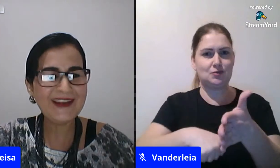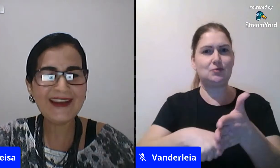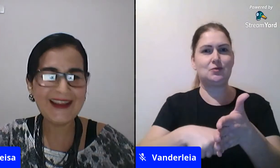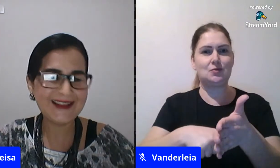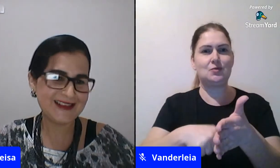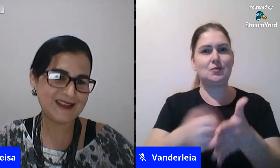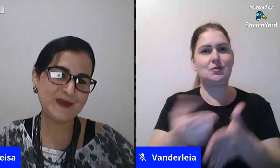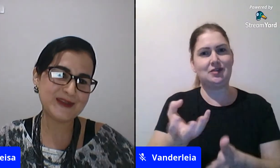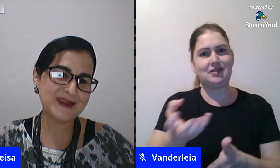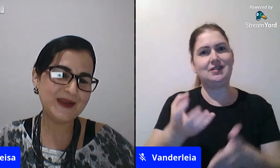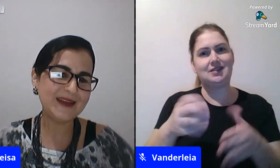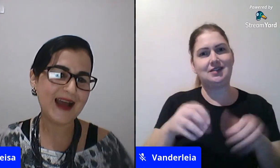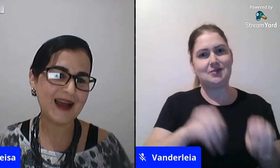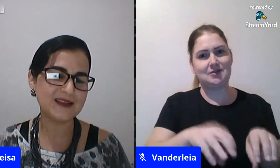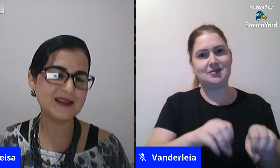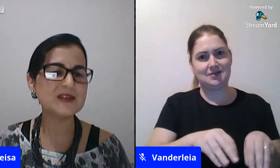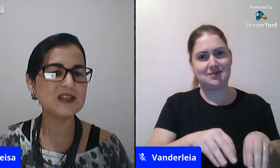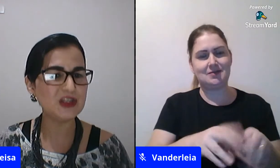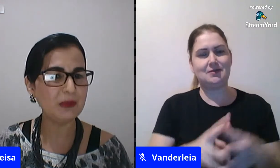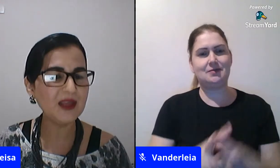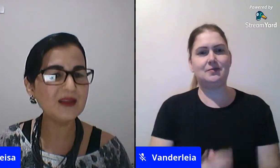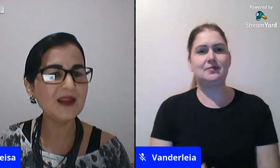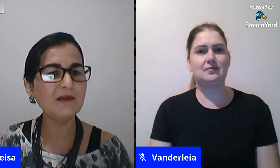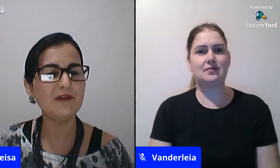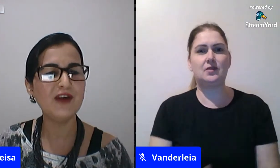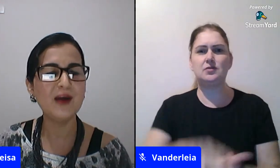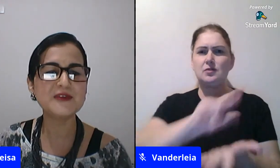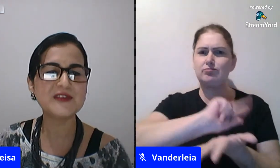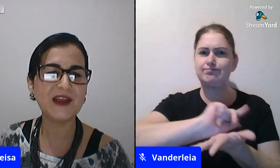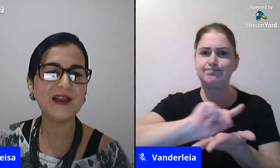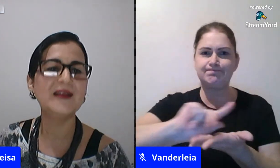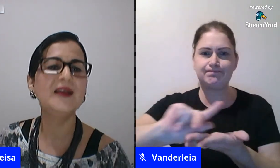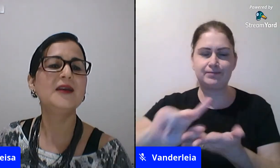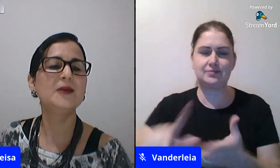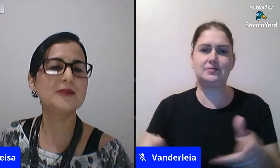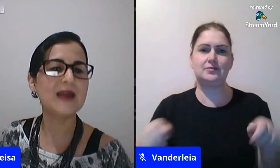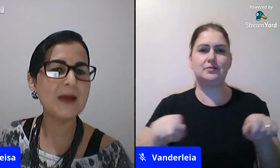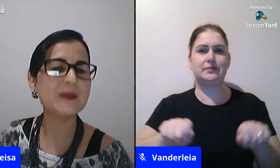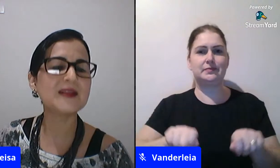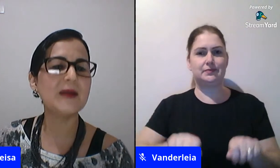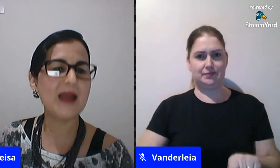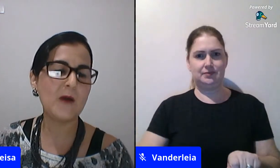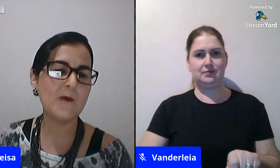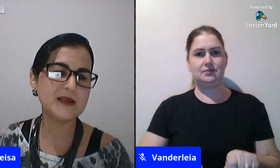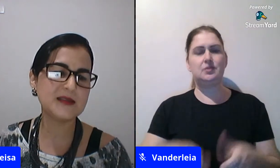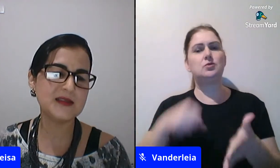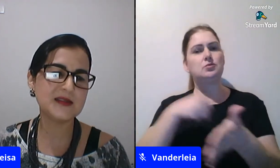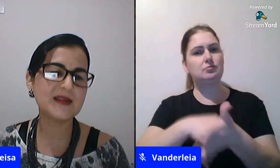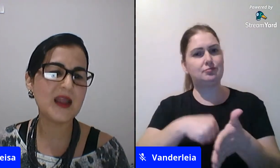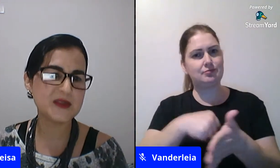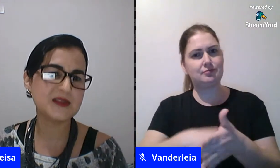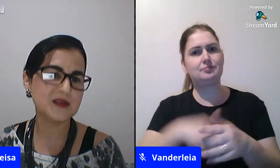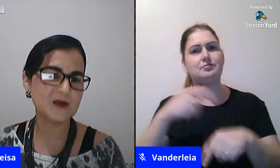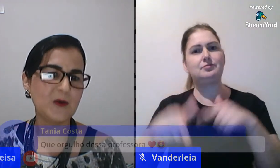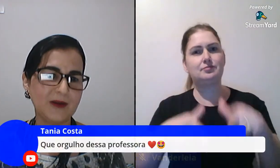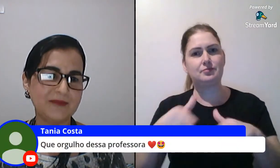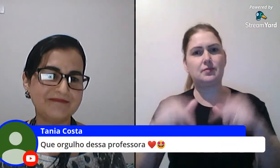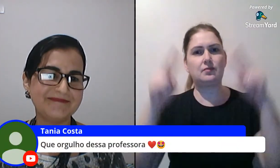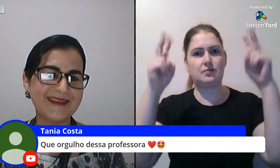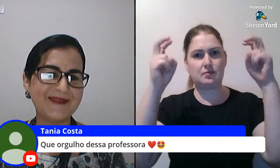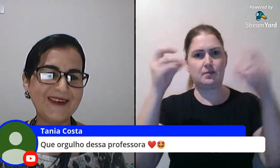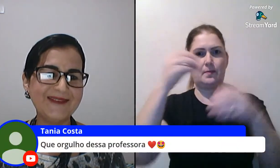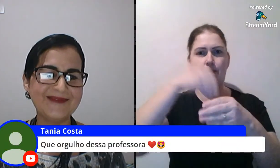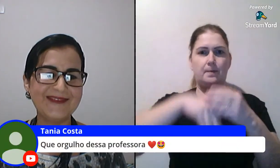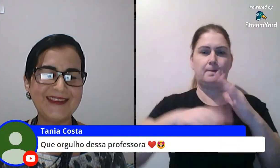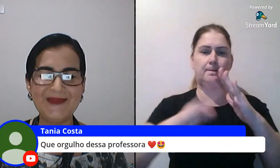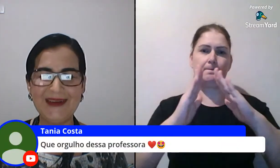são infinitas as possibilidades não se intimidem vamos sim lutar para trabalhar com esses temas na escola